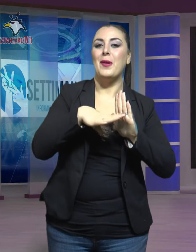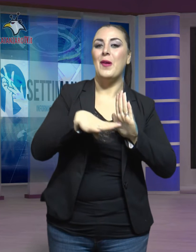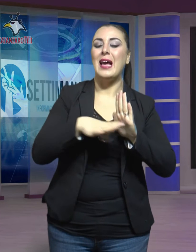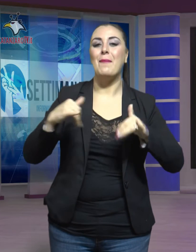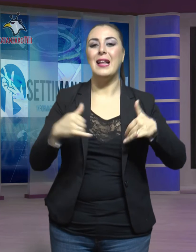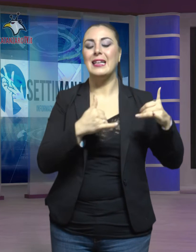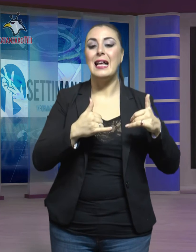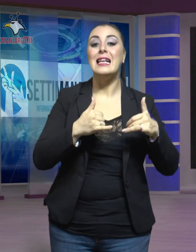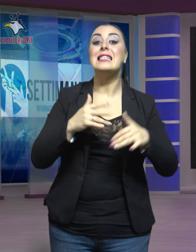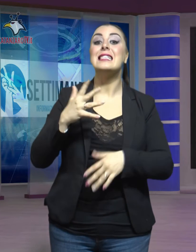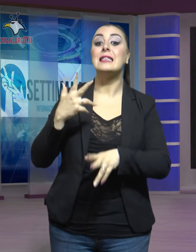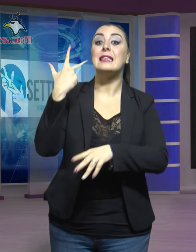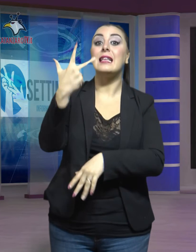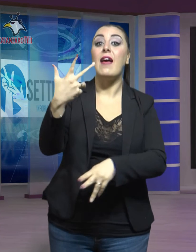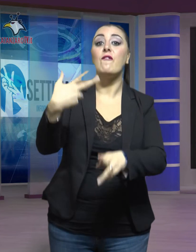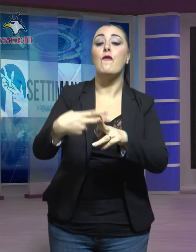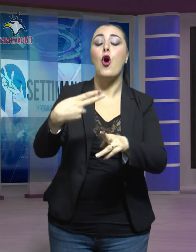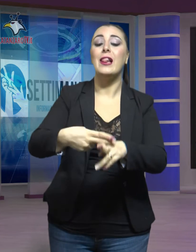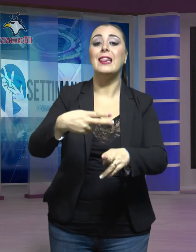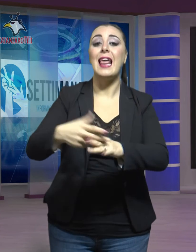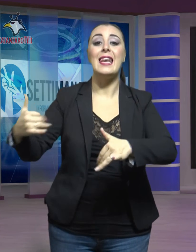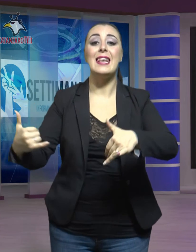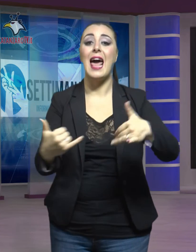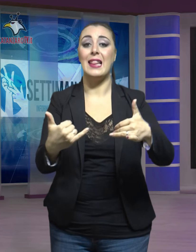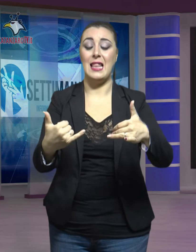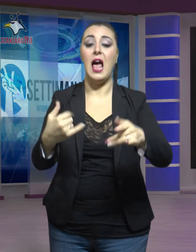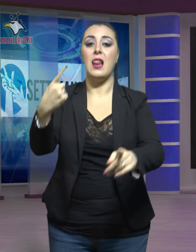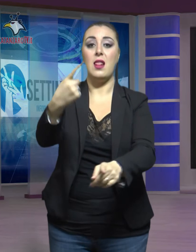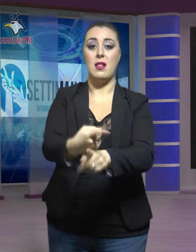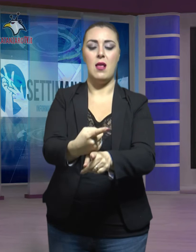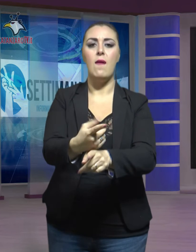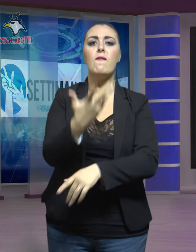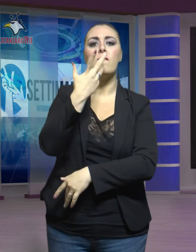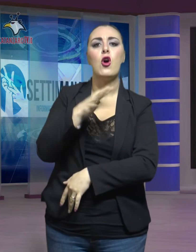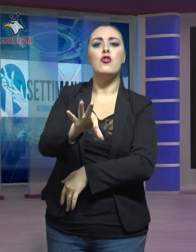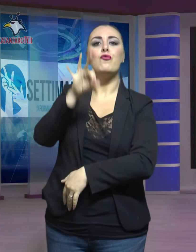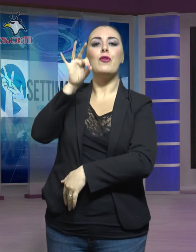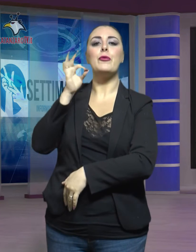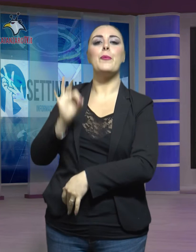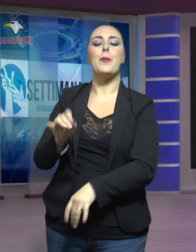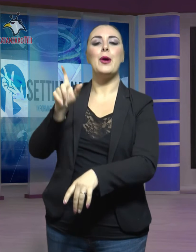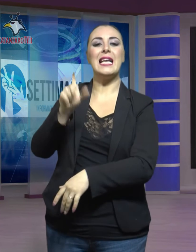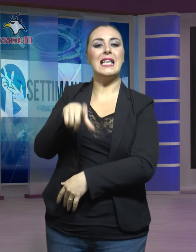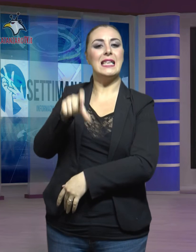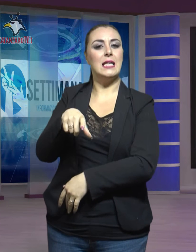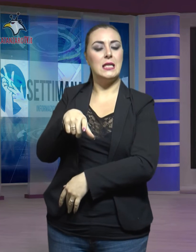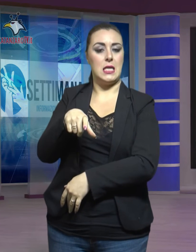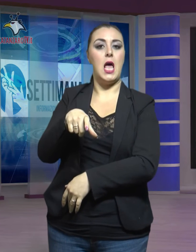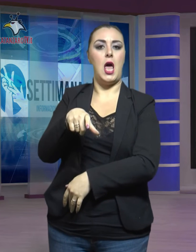Sarà tre volte Natale, voluta dal comune di Catanzaro e presentata presso